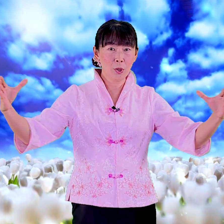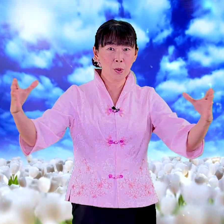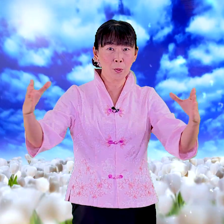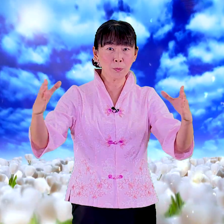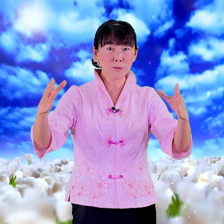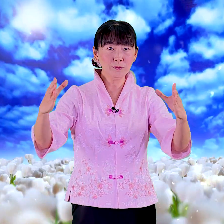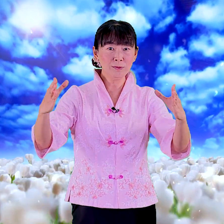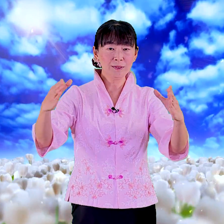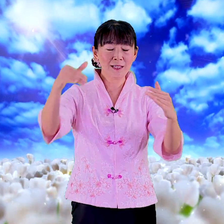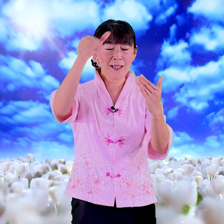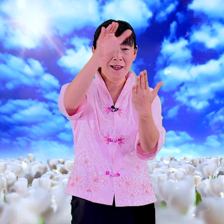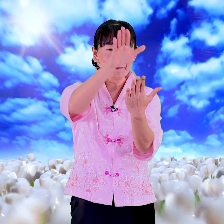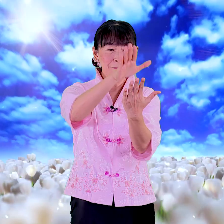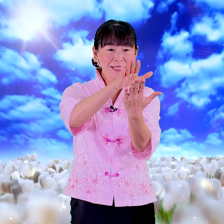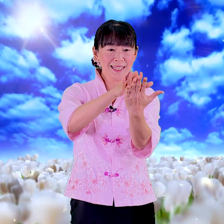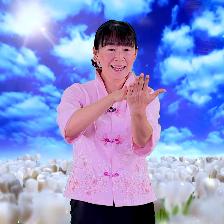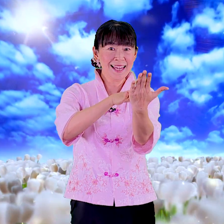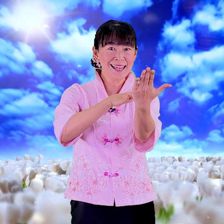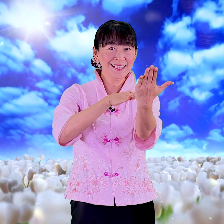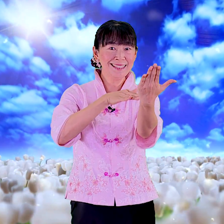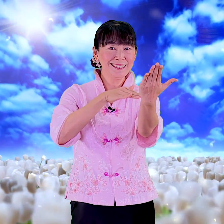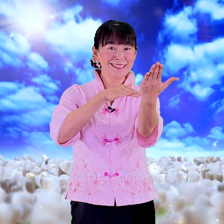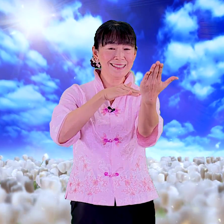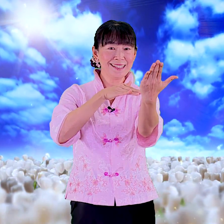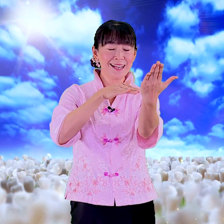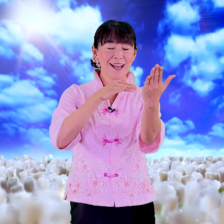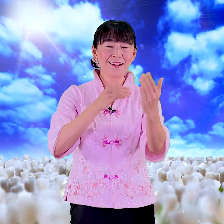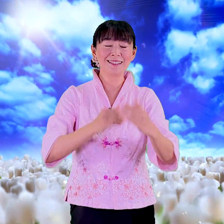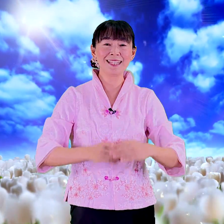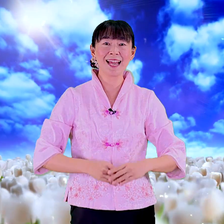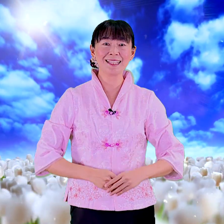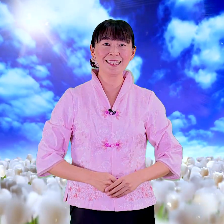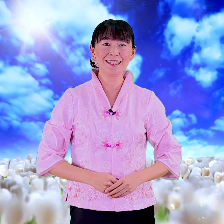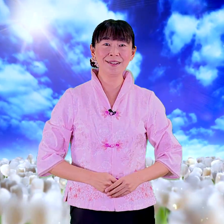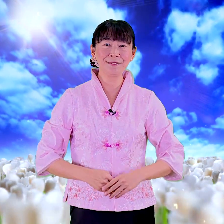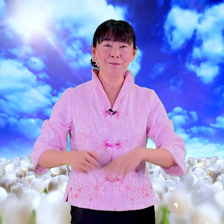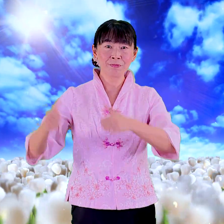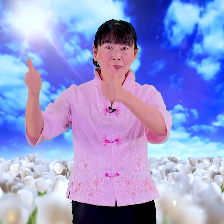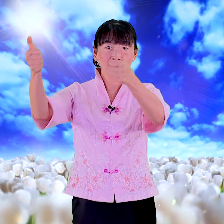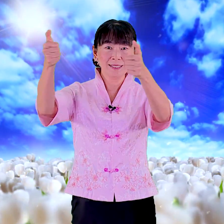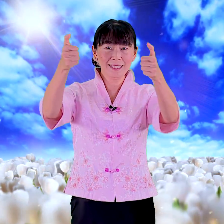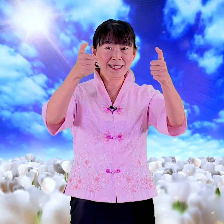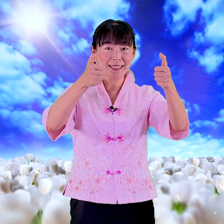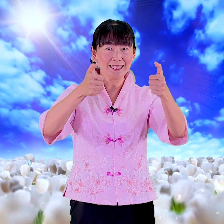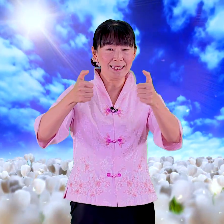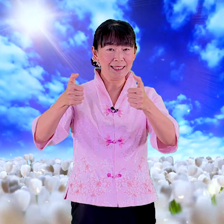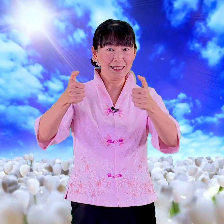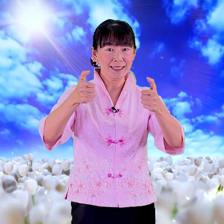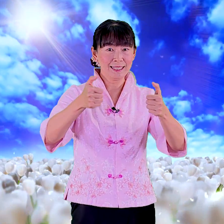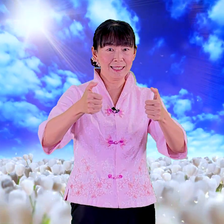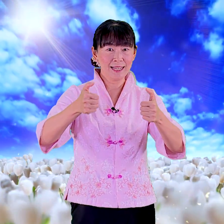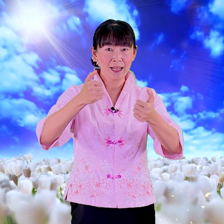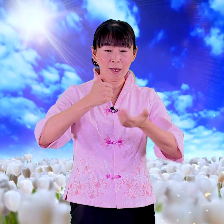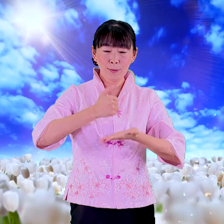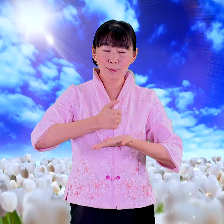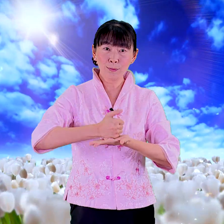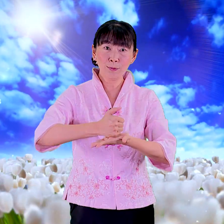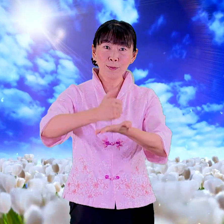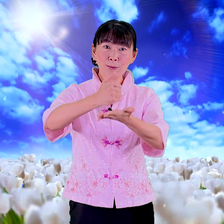同偏好再打一次哦李韵